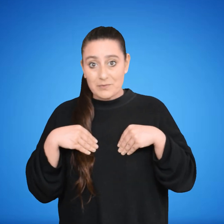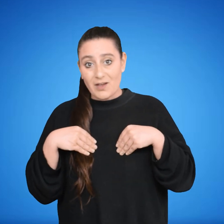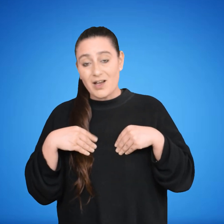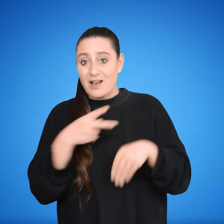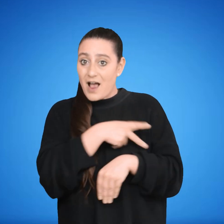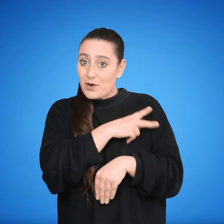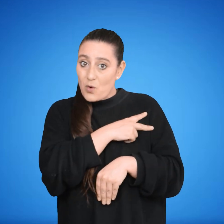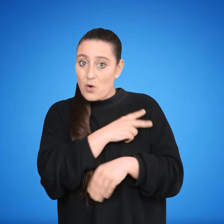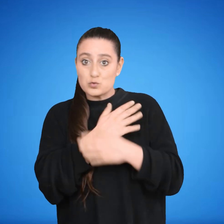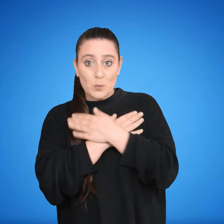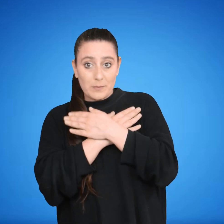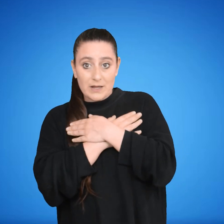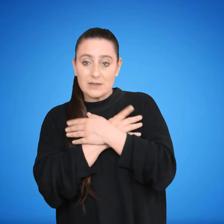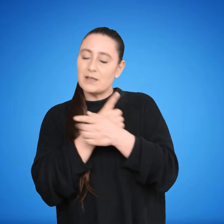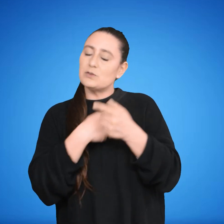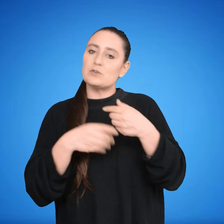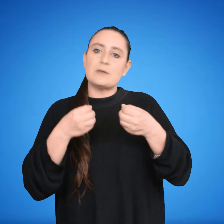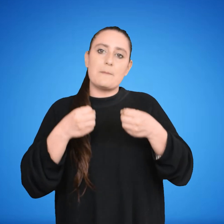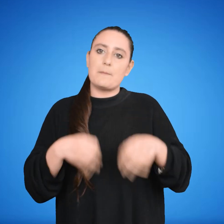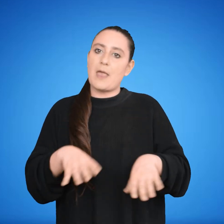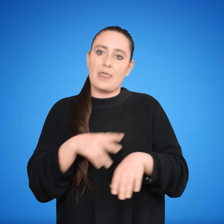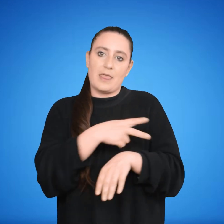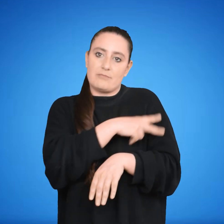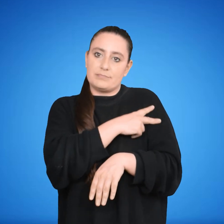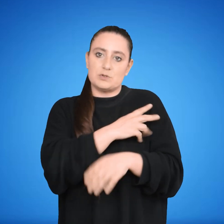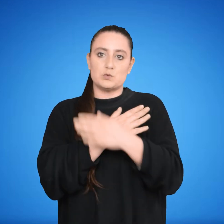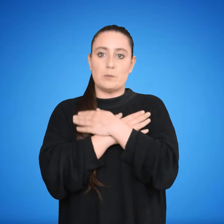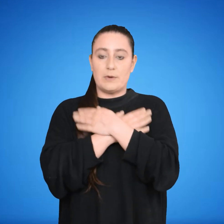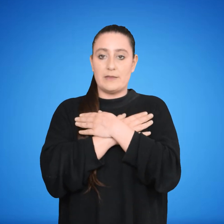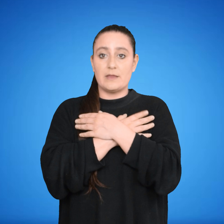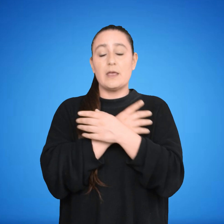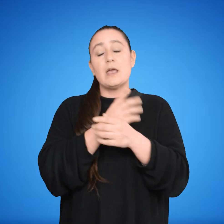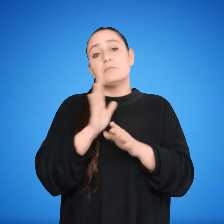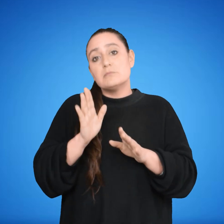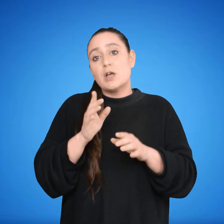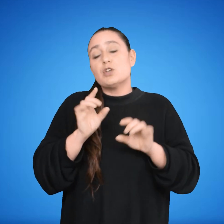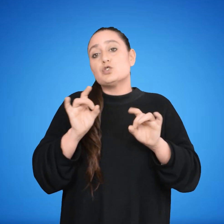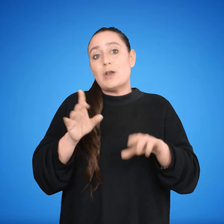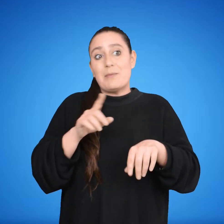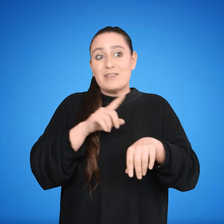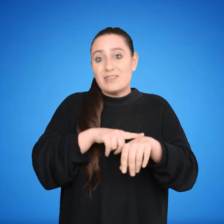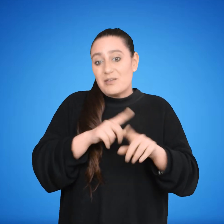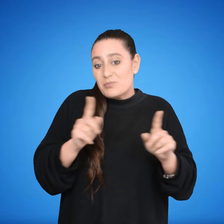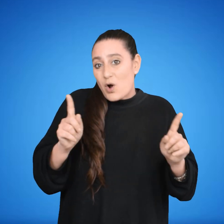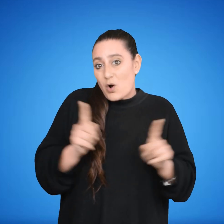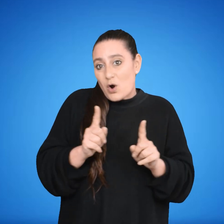por parte de un suplente le hará perder su calidad de tal, excepto que la convocatoria fuese para suplir una vacancia temporal.